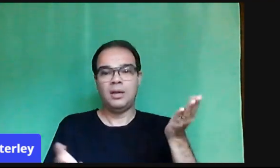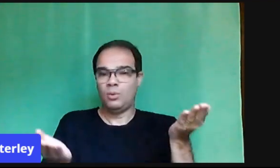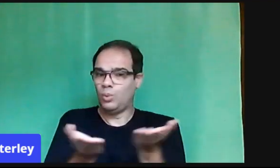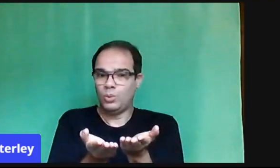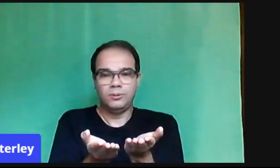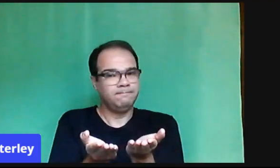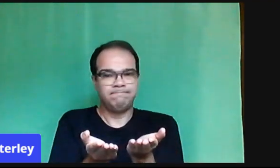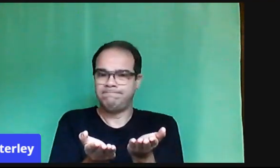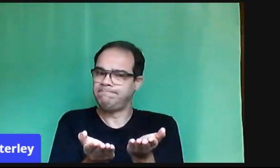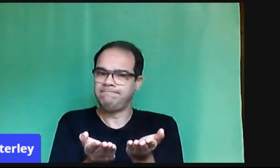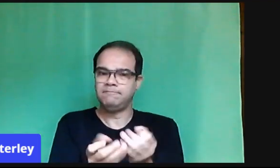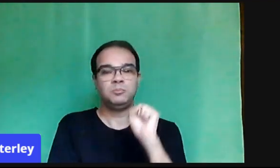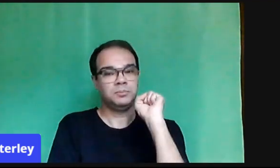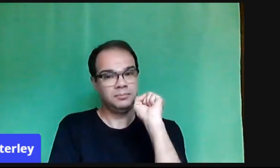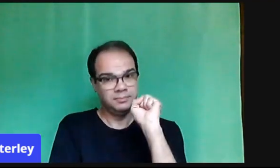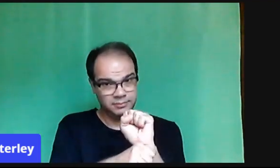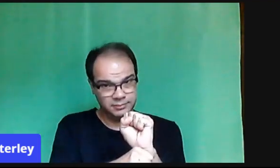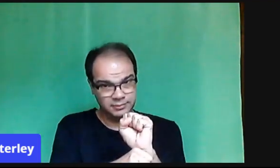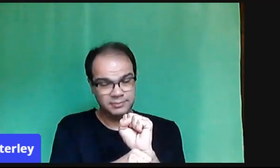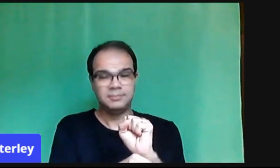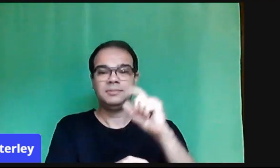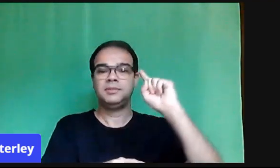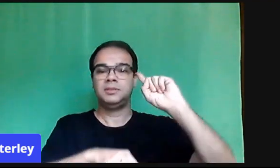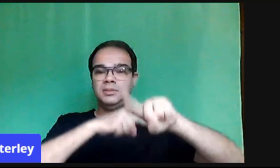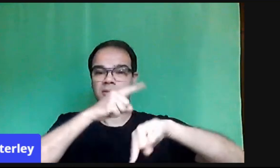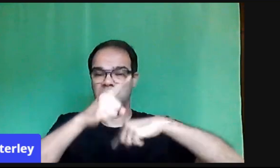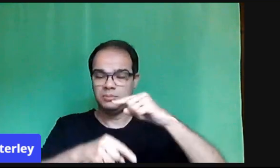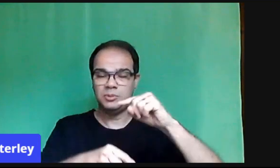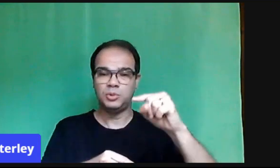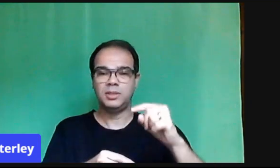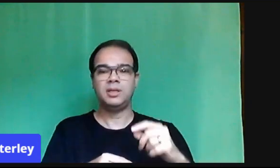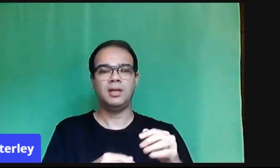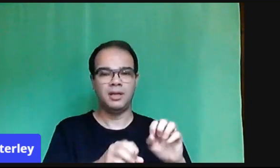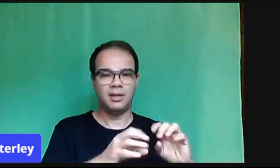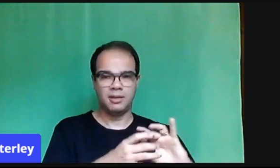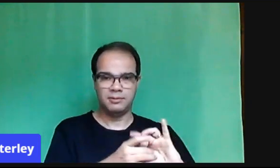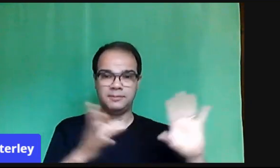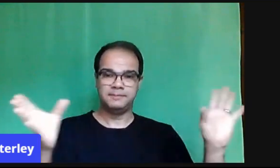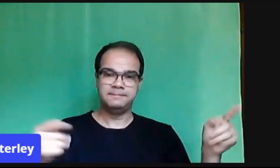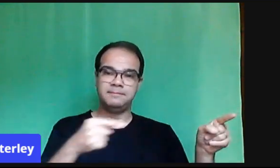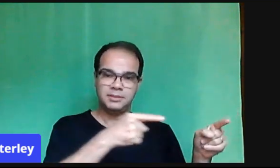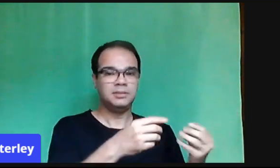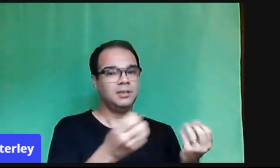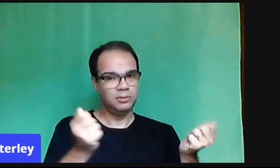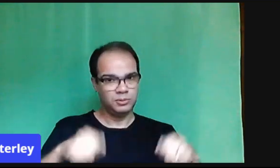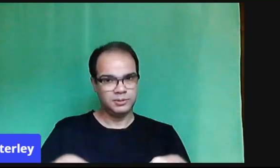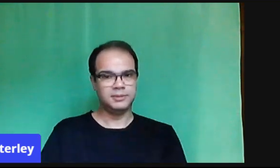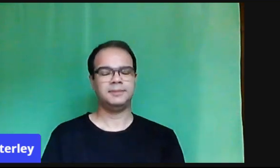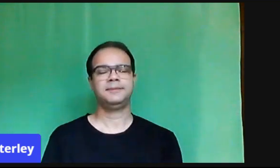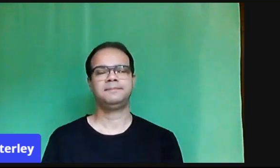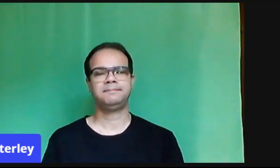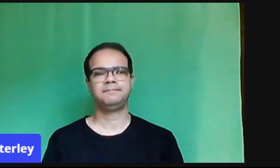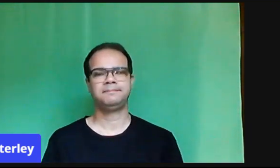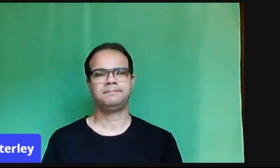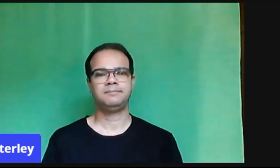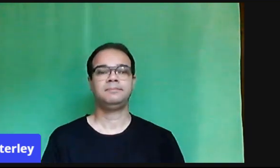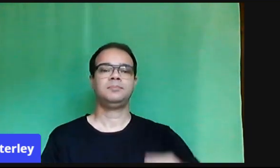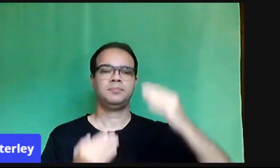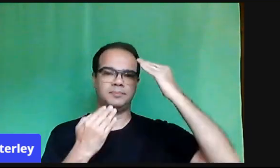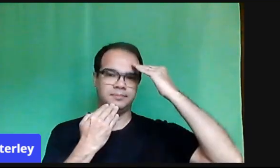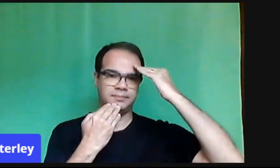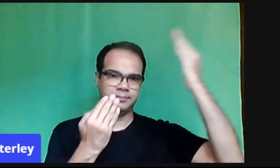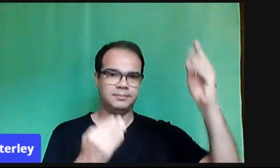Então, certinho, então, professor. Obrigado pela palestra. Agradeceu muito o nosso fazer pedagógico.